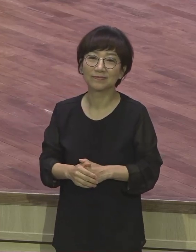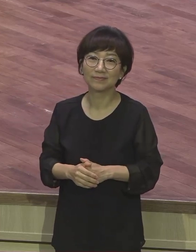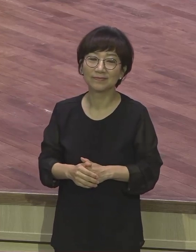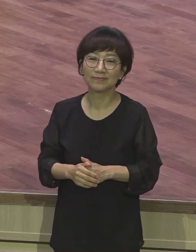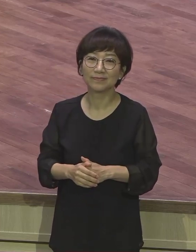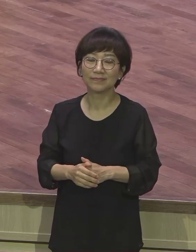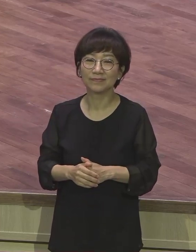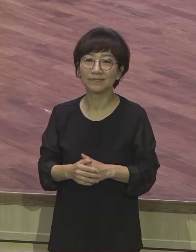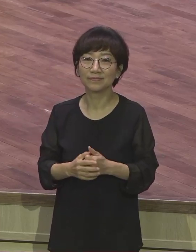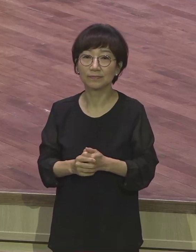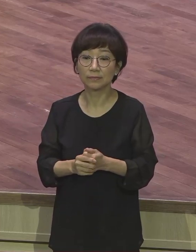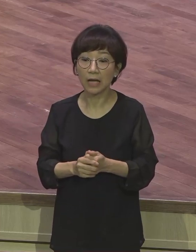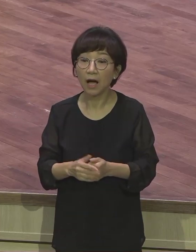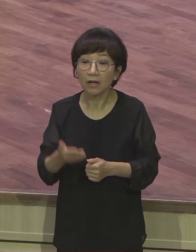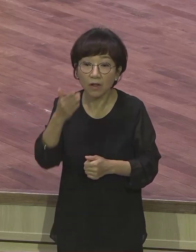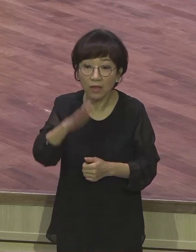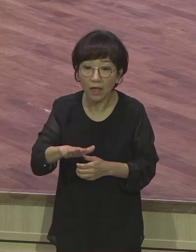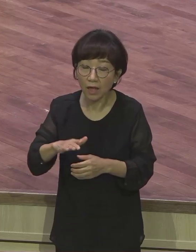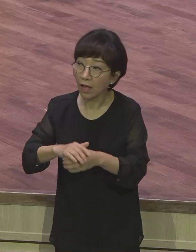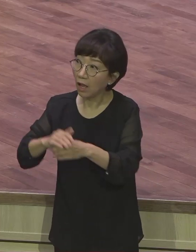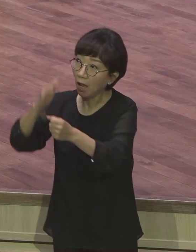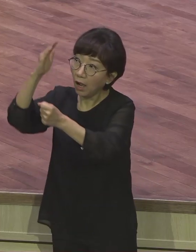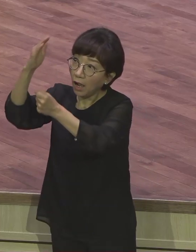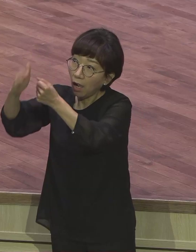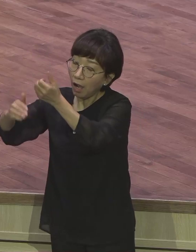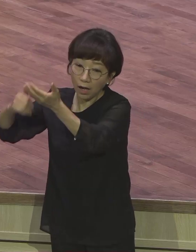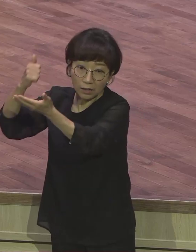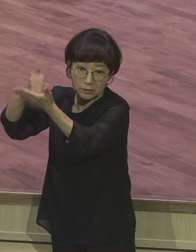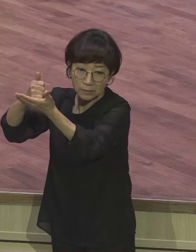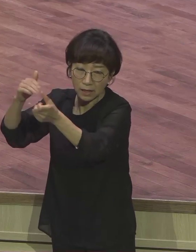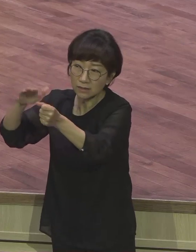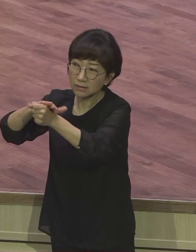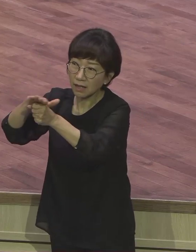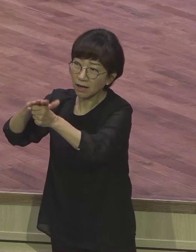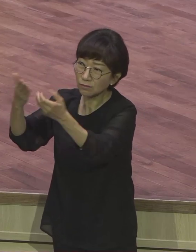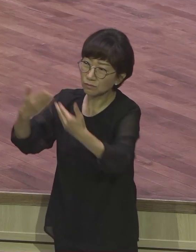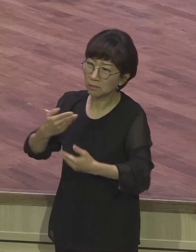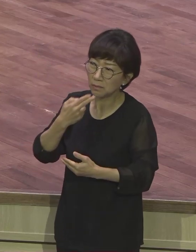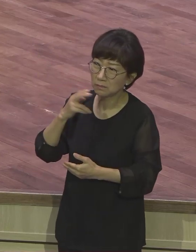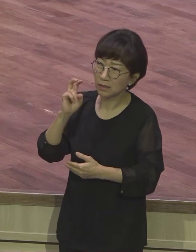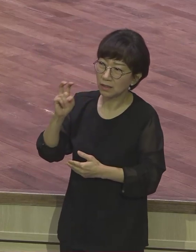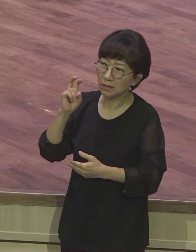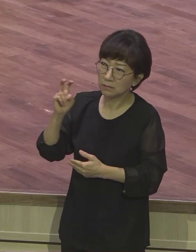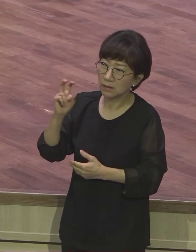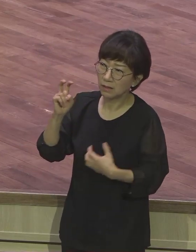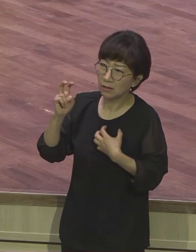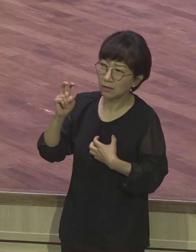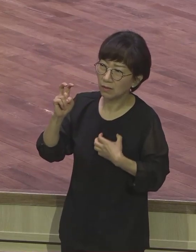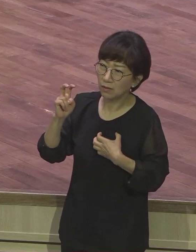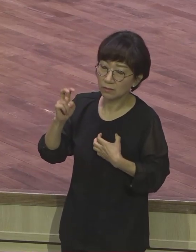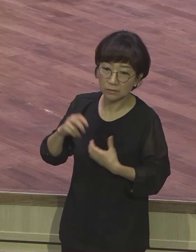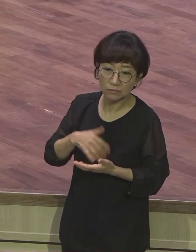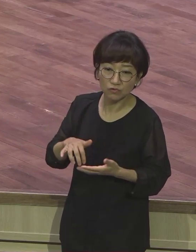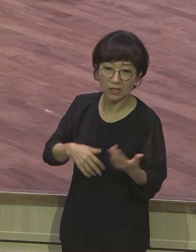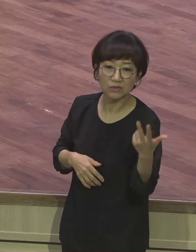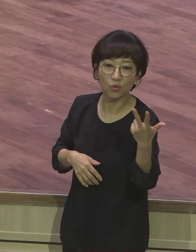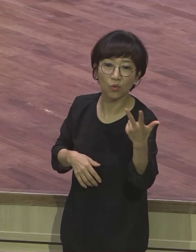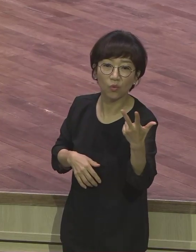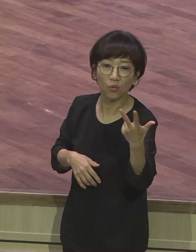놀라운 사랑으로부터 단절된 것처럼 속이는 요소들을 일곱 가지를 언급하고 있어요. 뭐라 그랬습니까? 환란이나 그래서